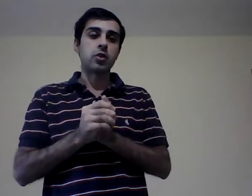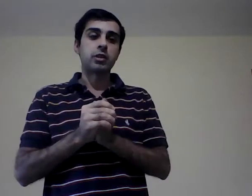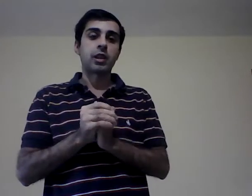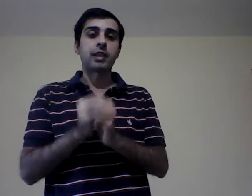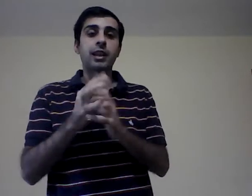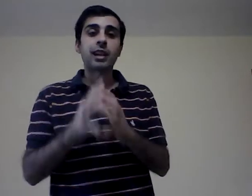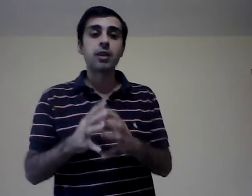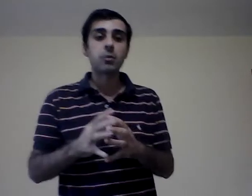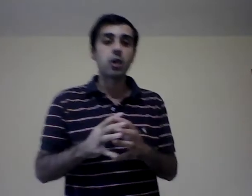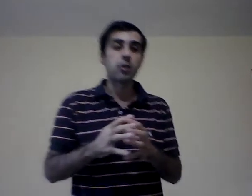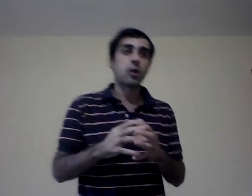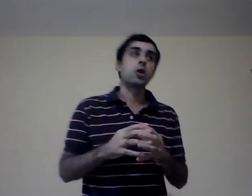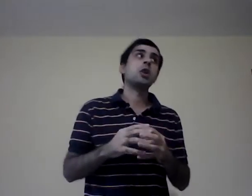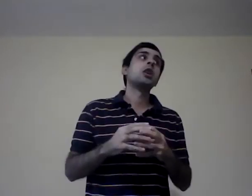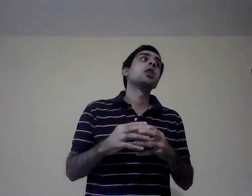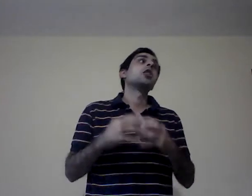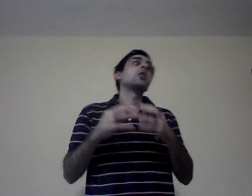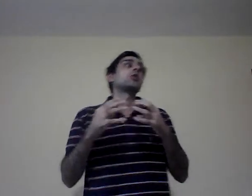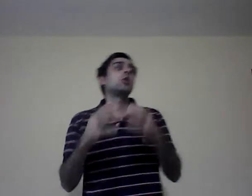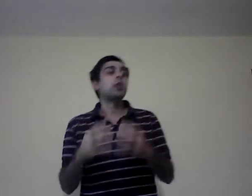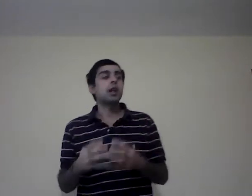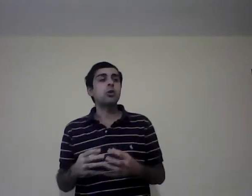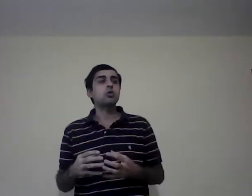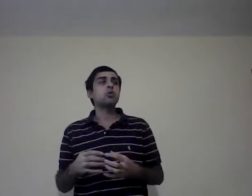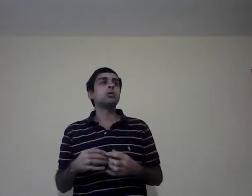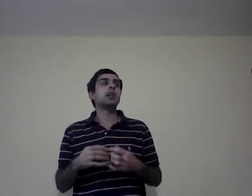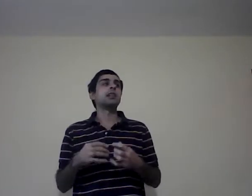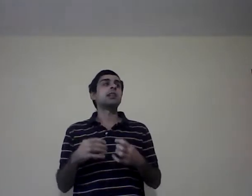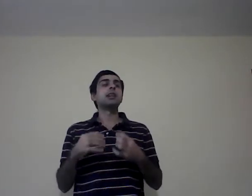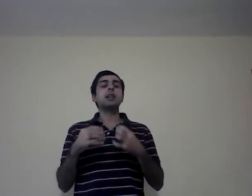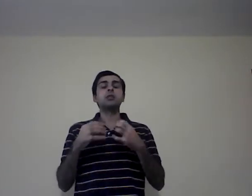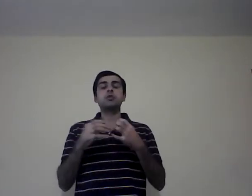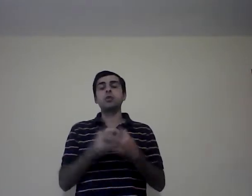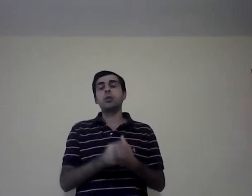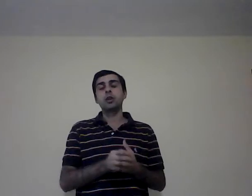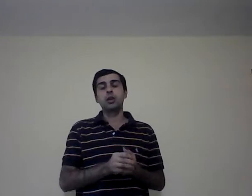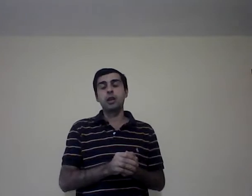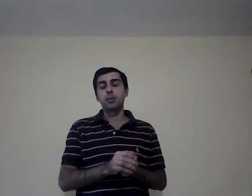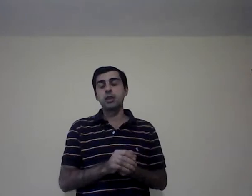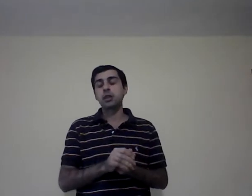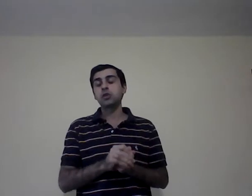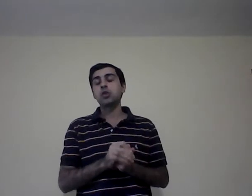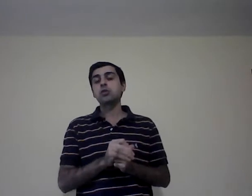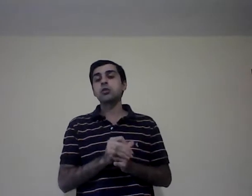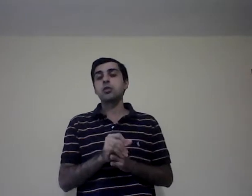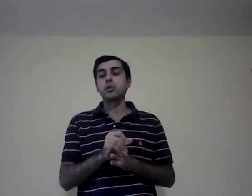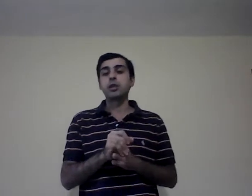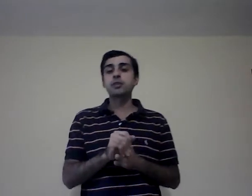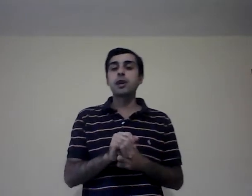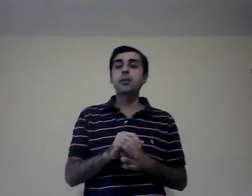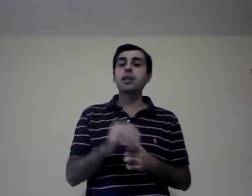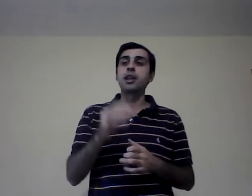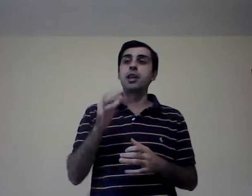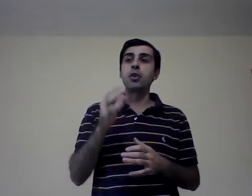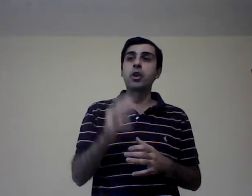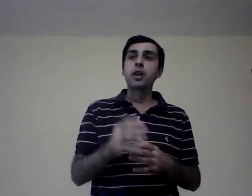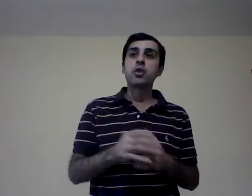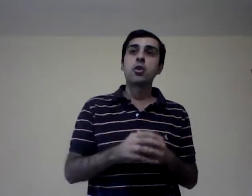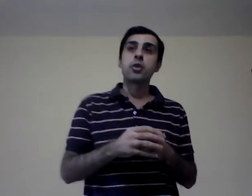Hasta acá vamos a ver hoy todas las consultas que tengan sobre la administración. Como ya saben, en el horario de